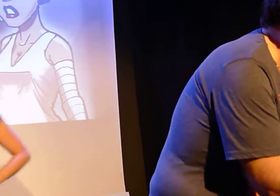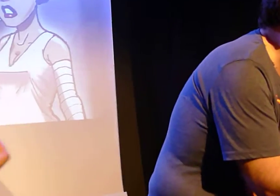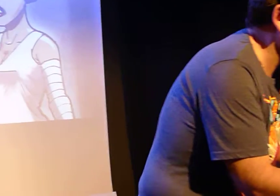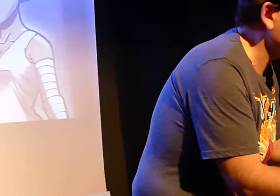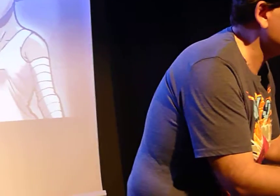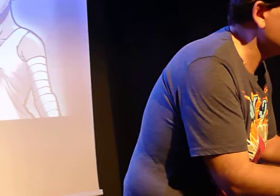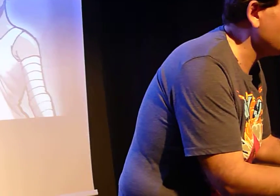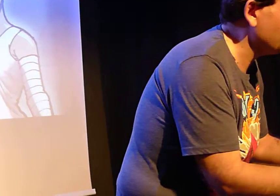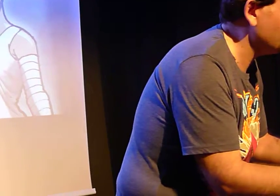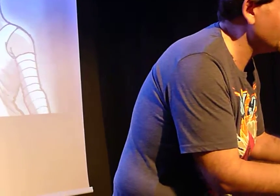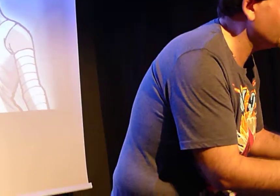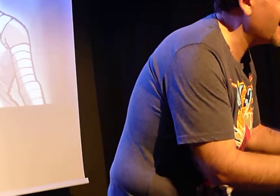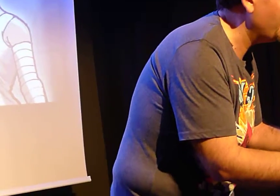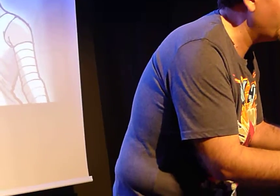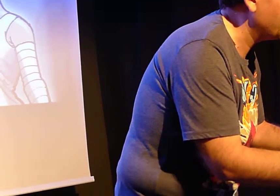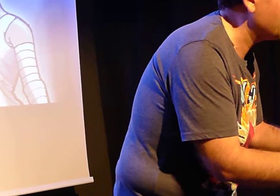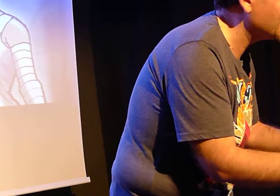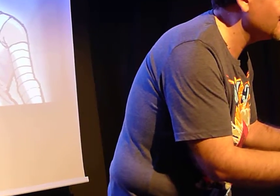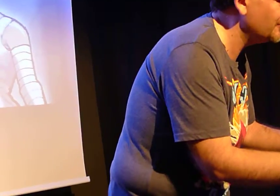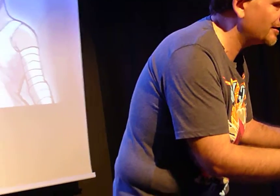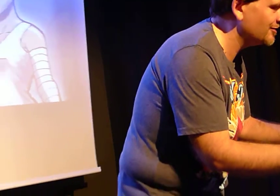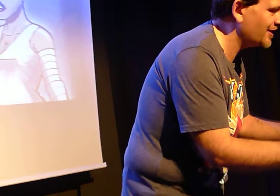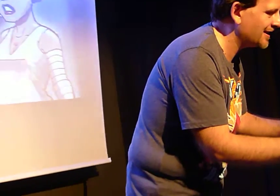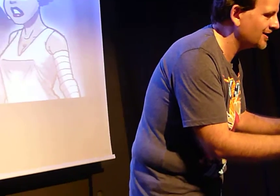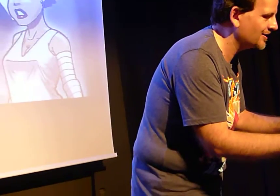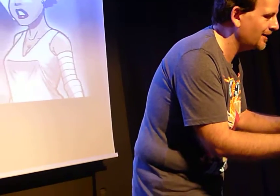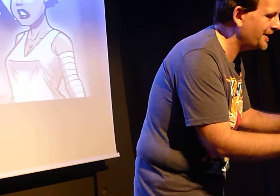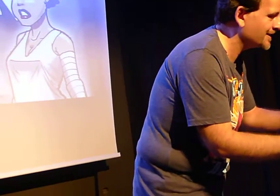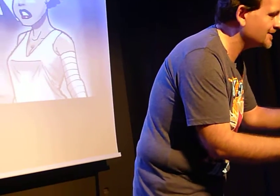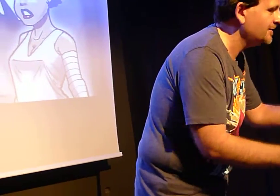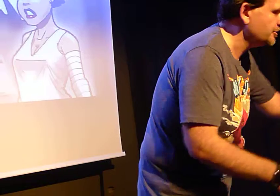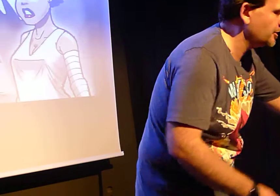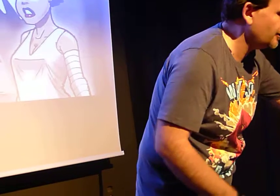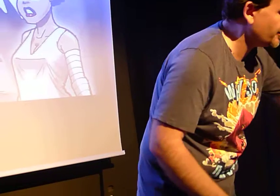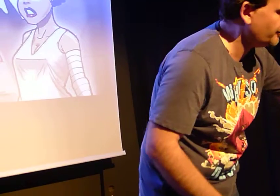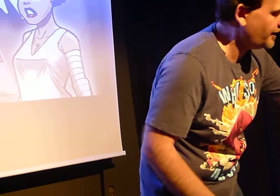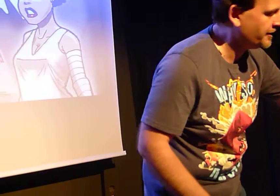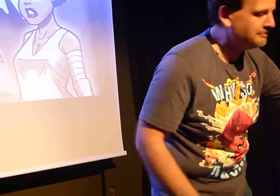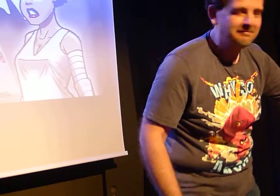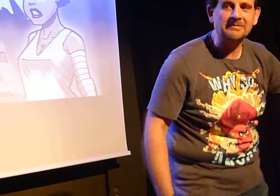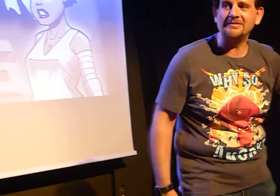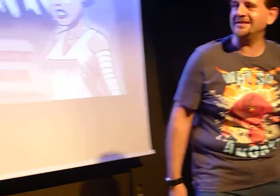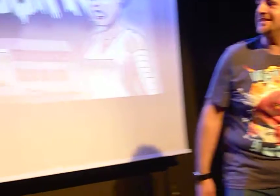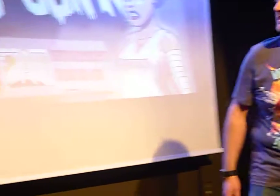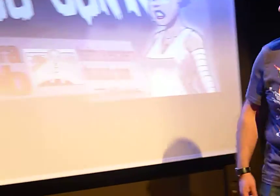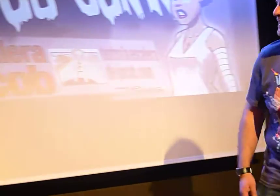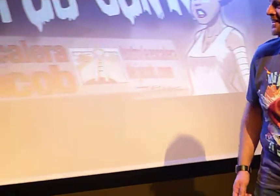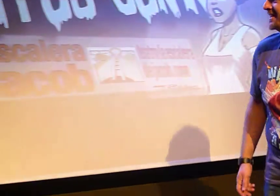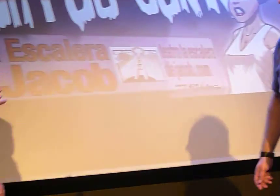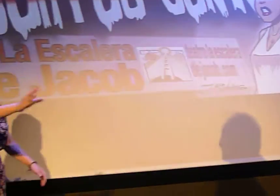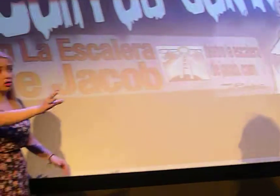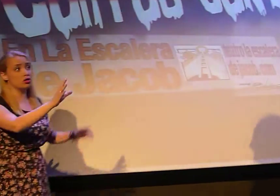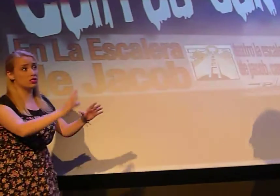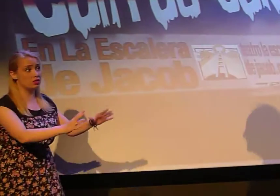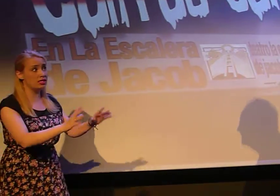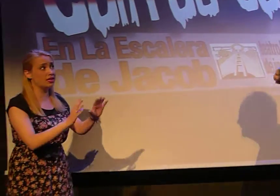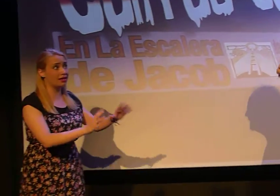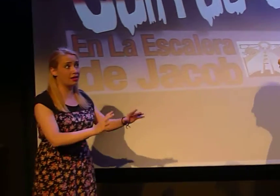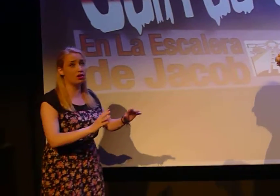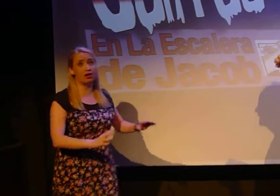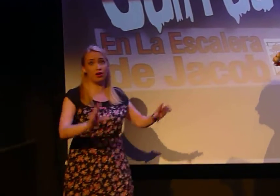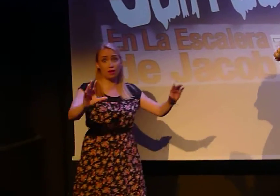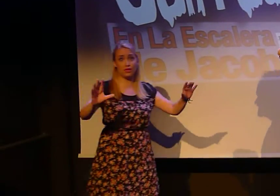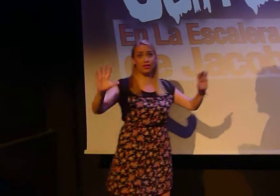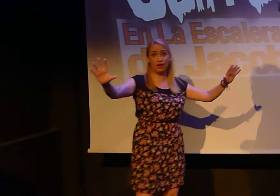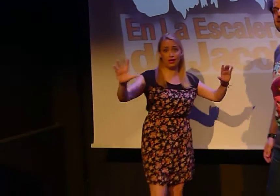¿Podéis decirle a su sobrino Nicolás que me preste su número uno de Acción Comics? ¡No me quiero ver! Chicos, Mongo, Mongo, José Luis,